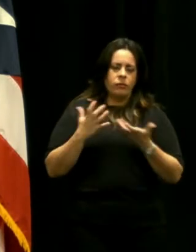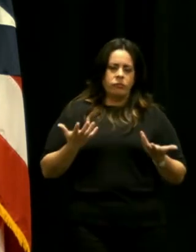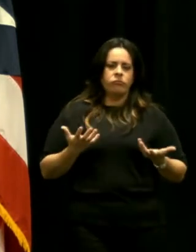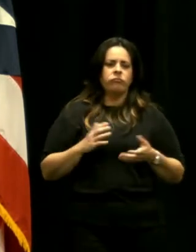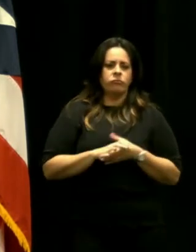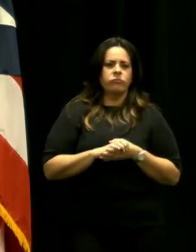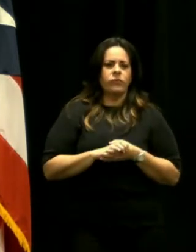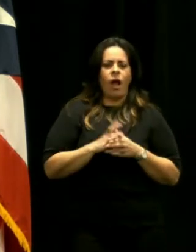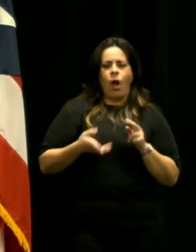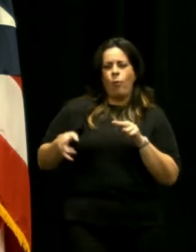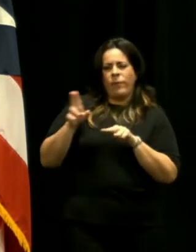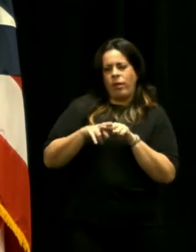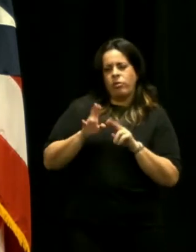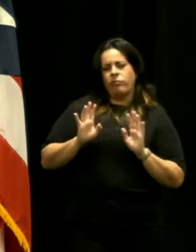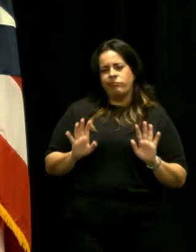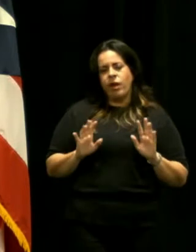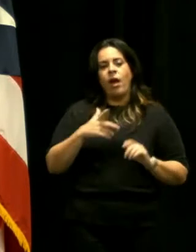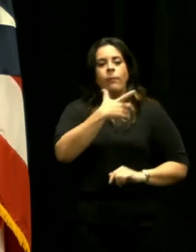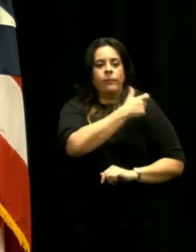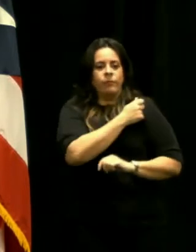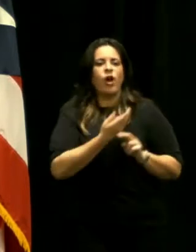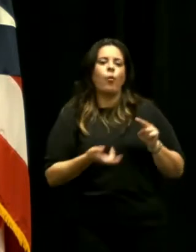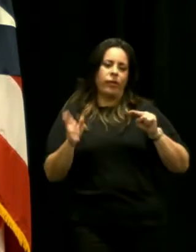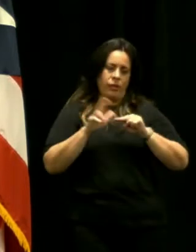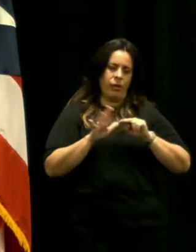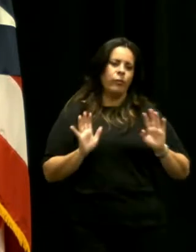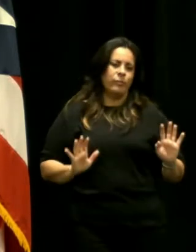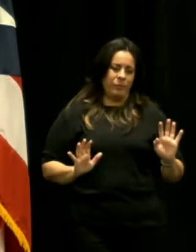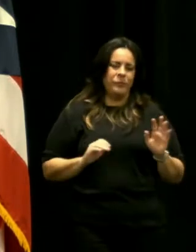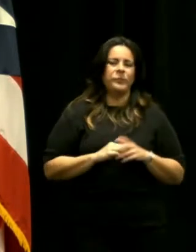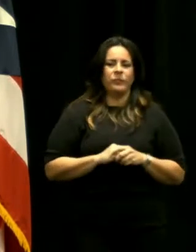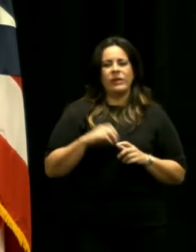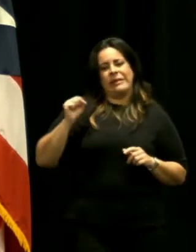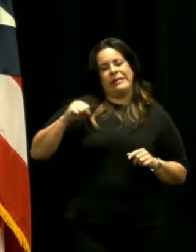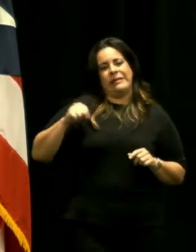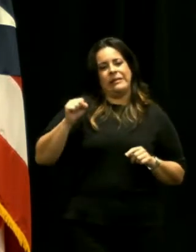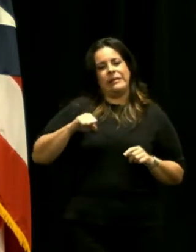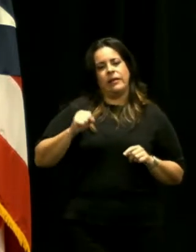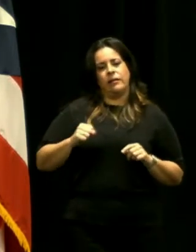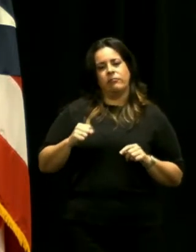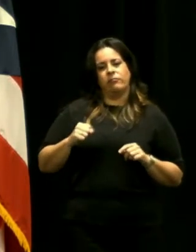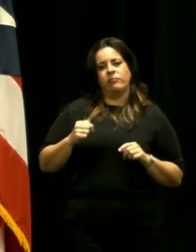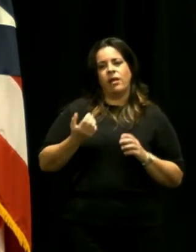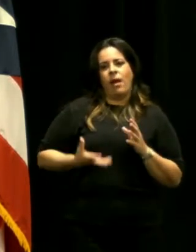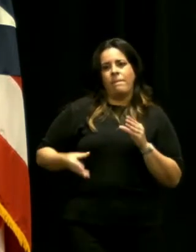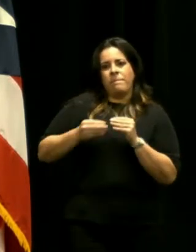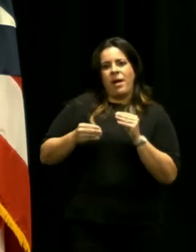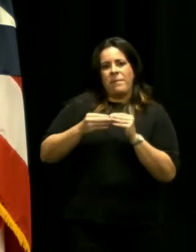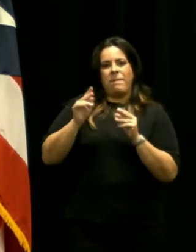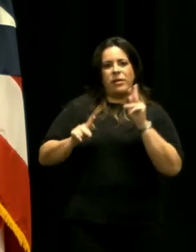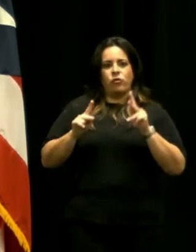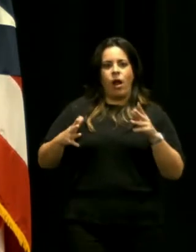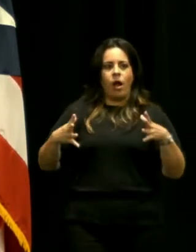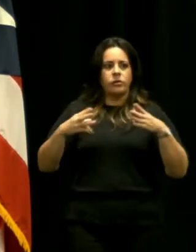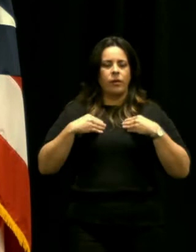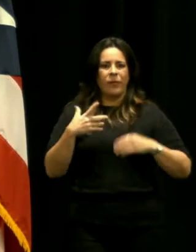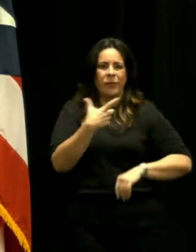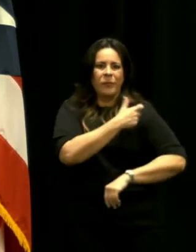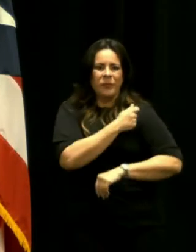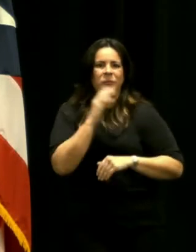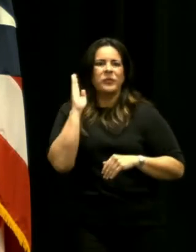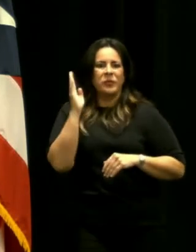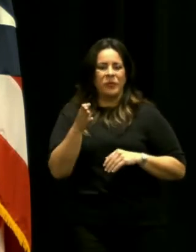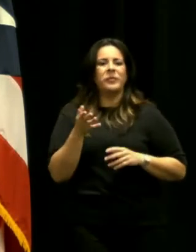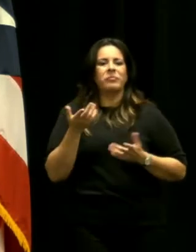el aumento la vacunación está aumentando o sea si cada vez estamos vacunando más personas se está